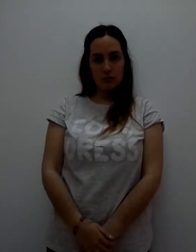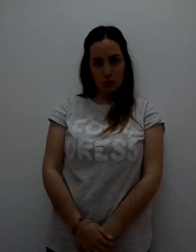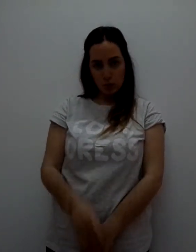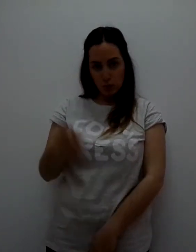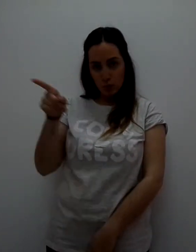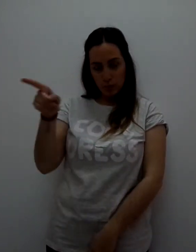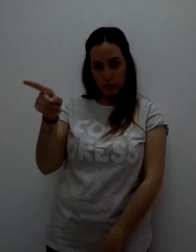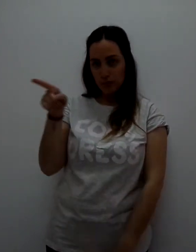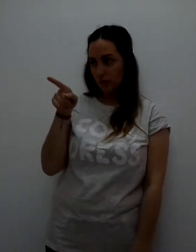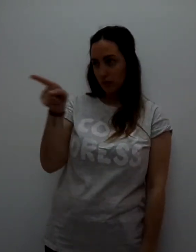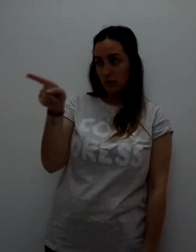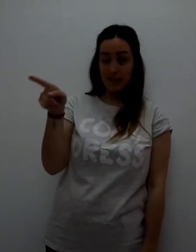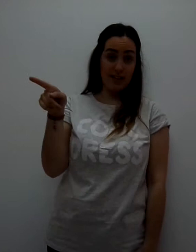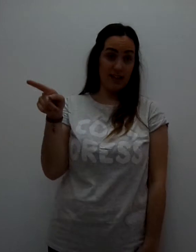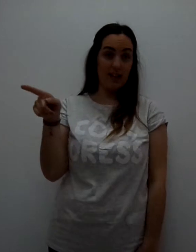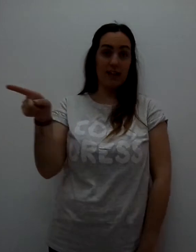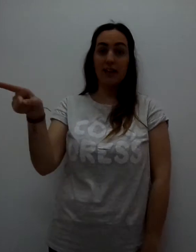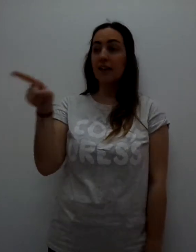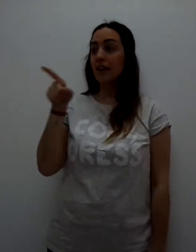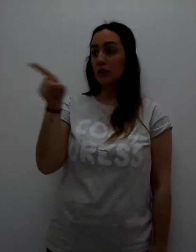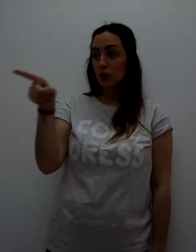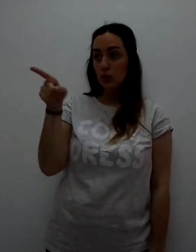Tú, señalada reina, tú,